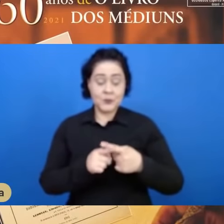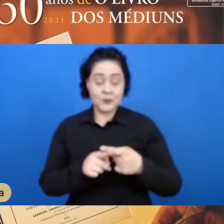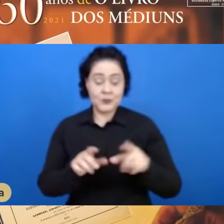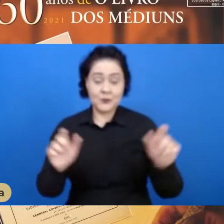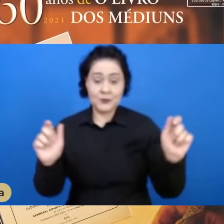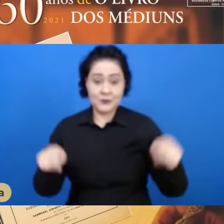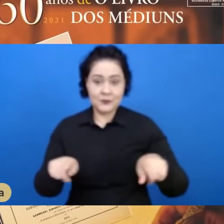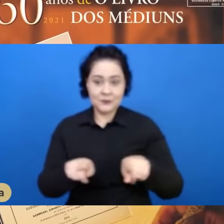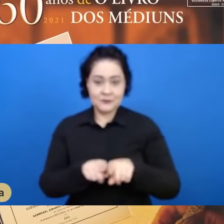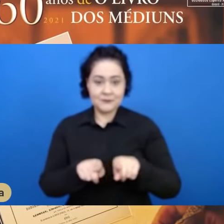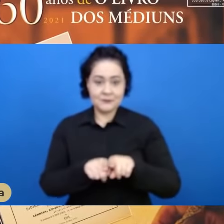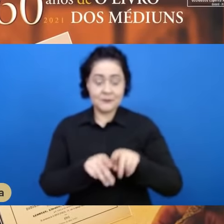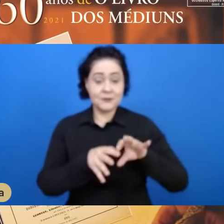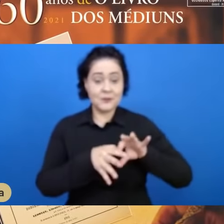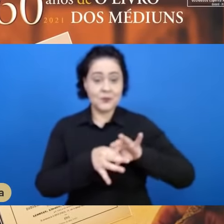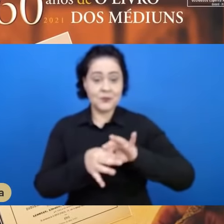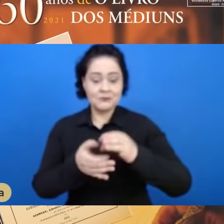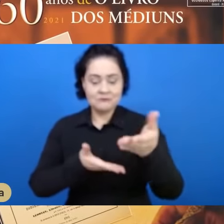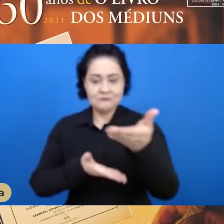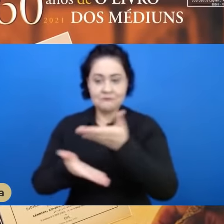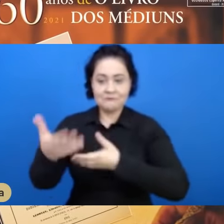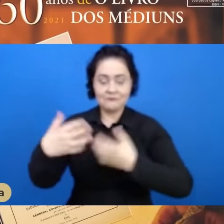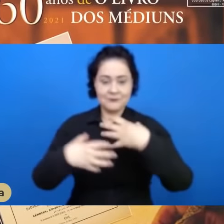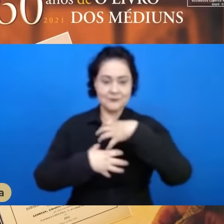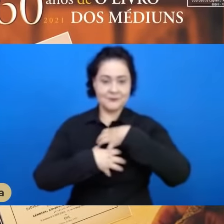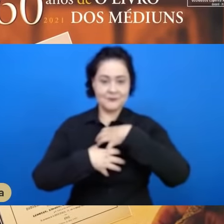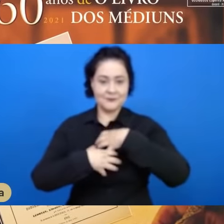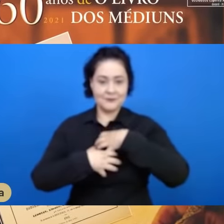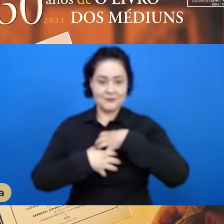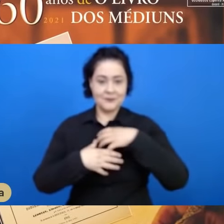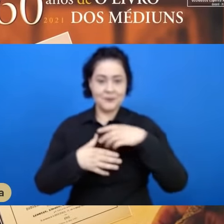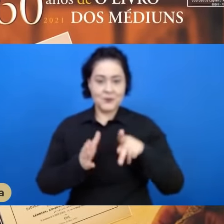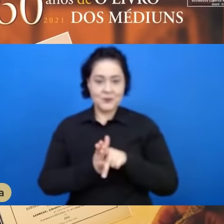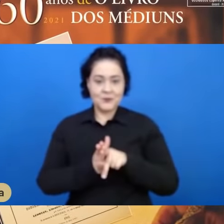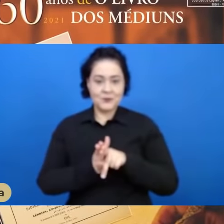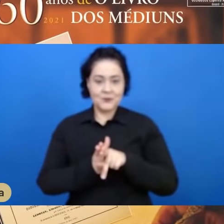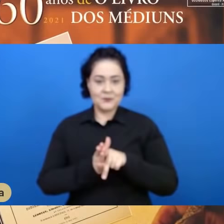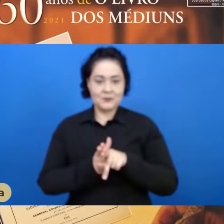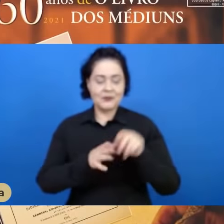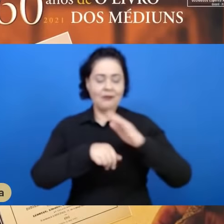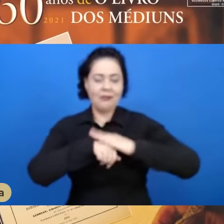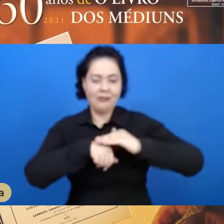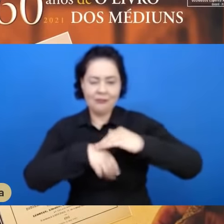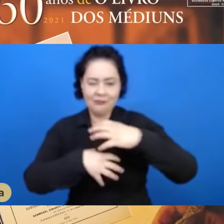pelo vinho embriagador do êxito, lisonja, da adulação,